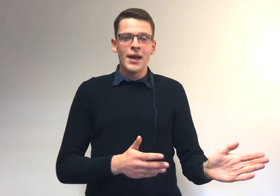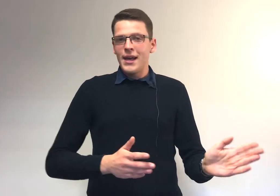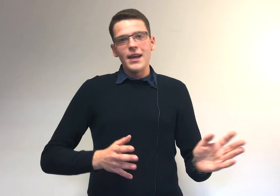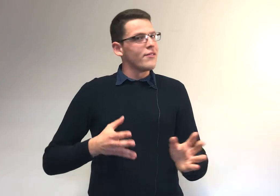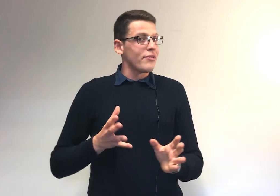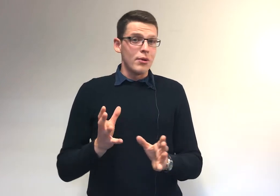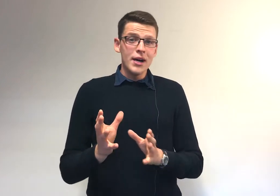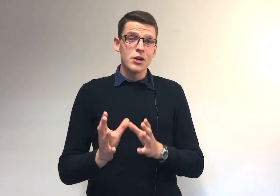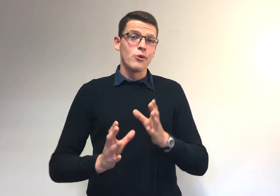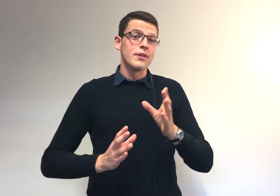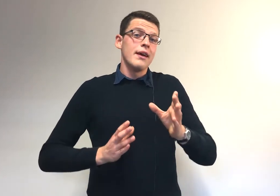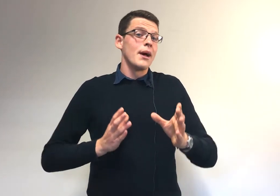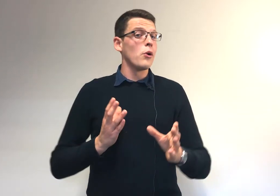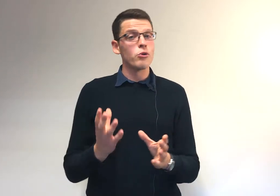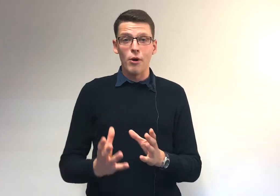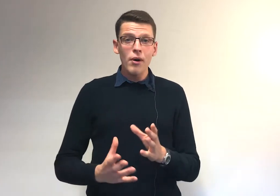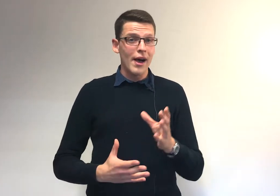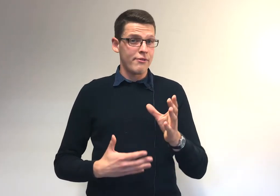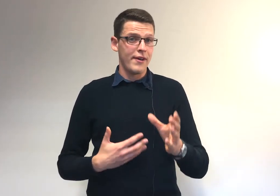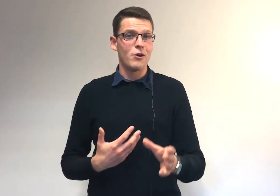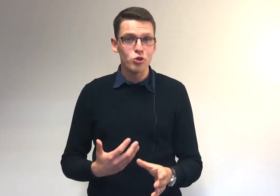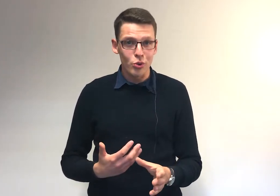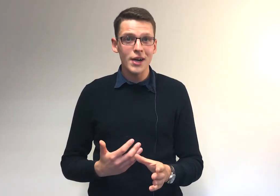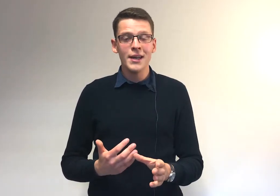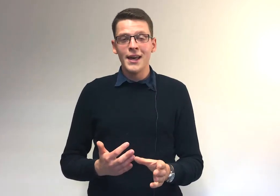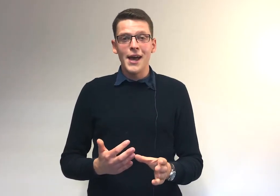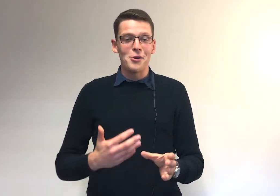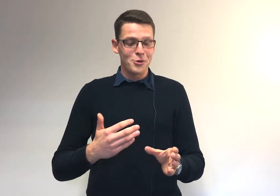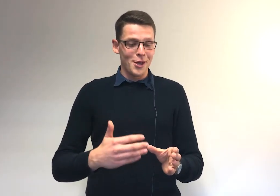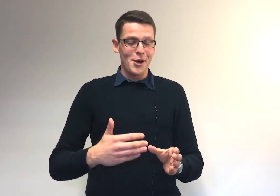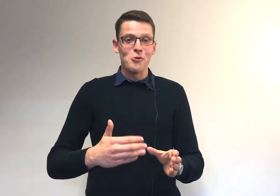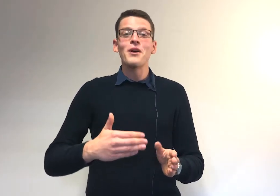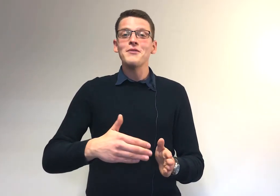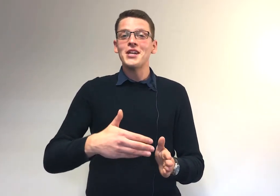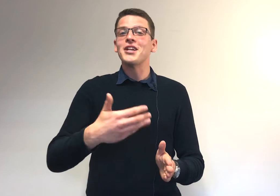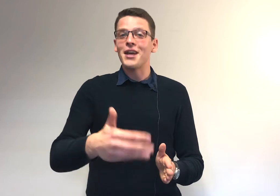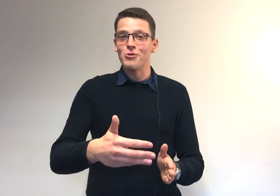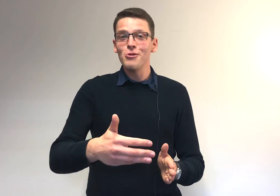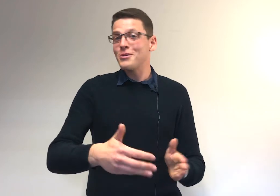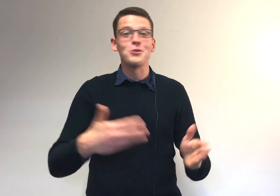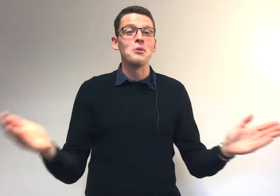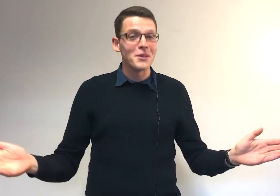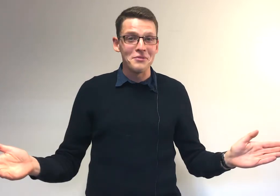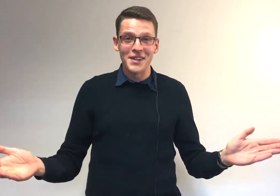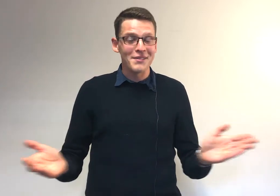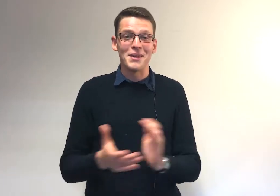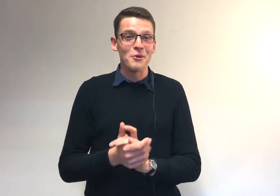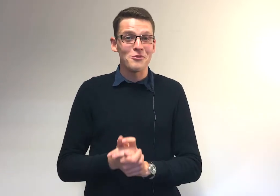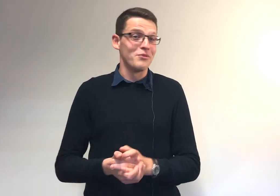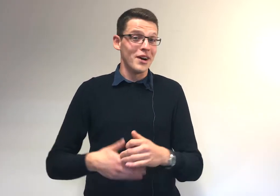il va falloir commencer, malheureusement, à faire un choix. Alors, c'est le privilège d'être adulte, c'est que tu ne pas tout faire, évidemment. Tu vas devoir,